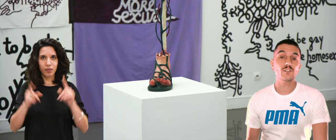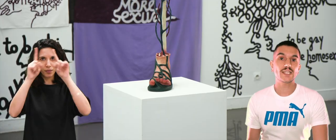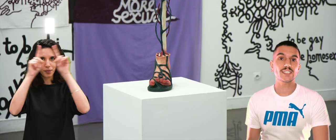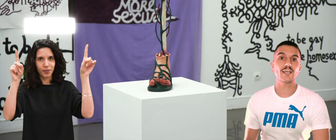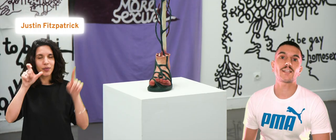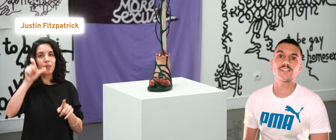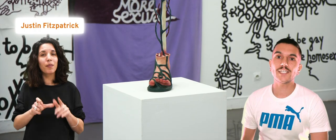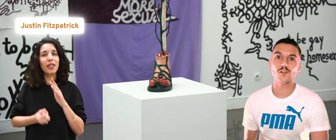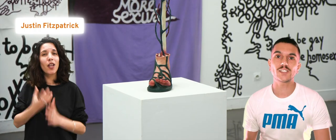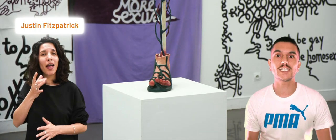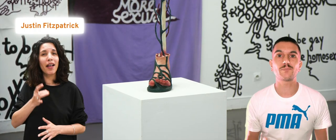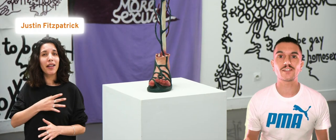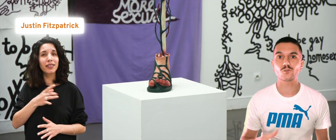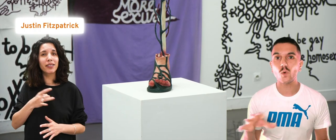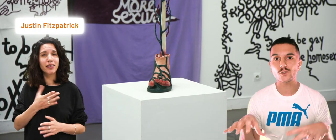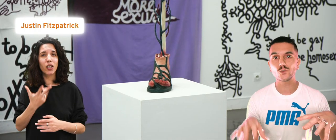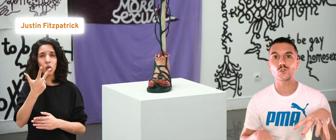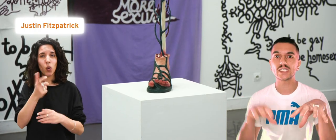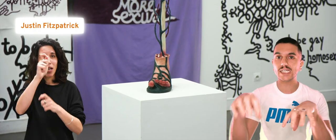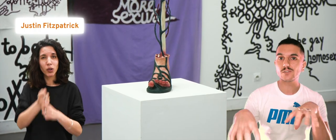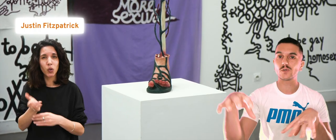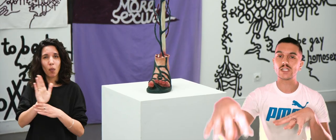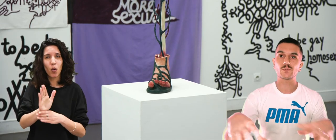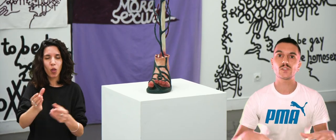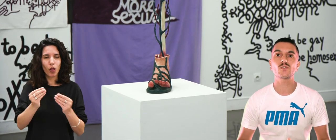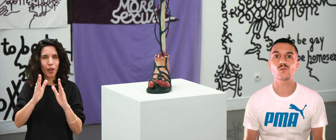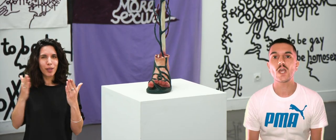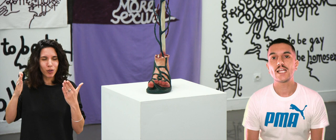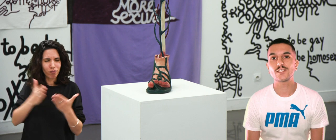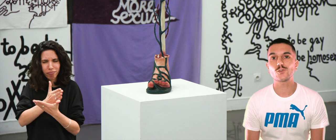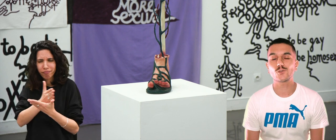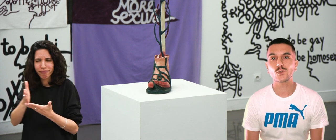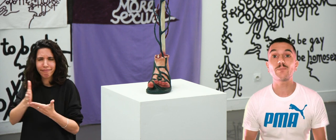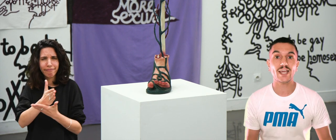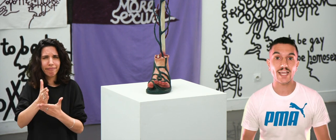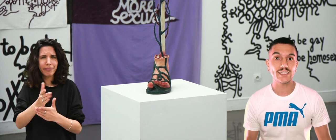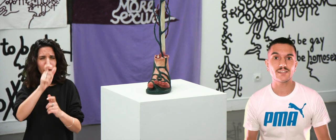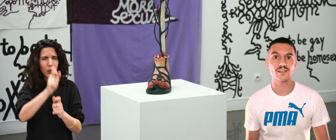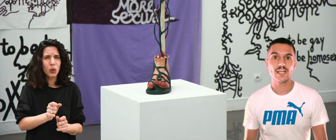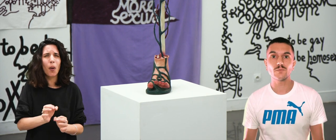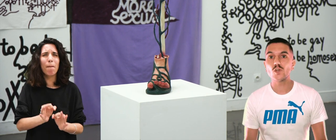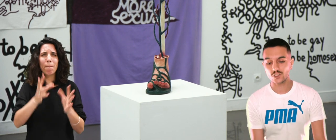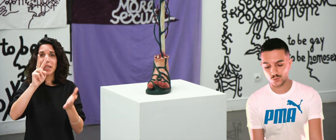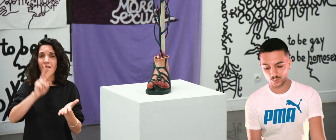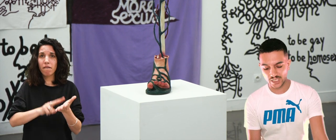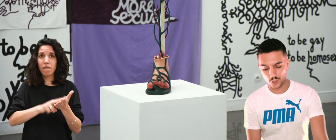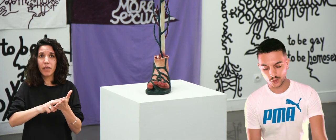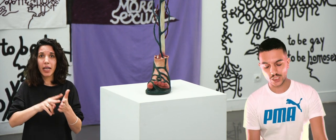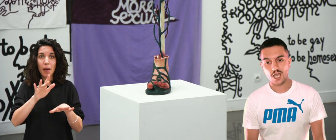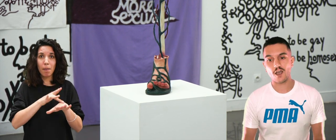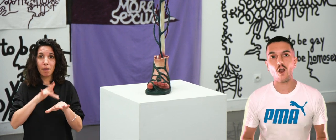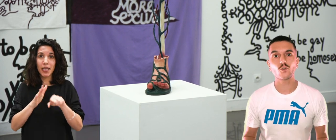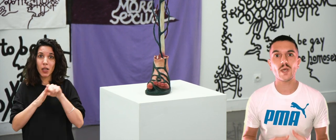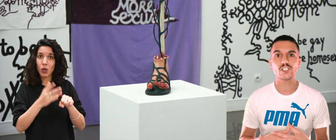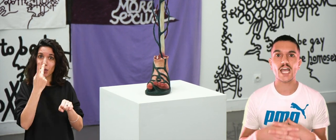Justin Fitzpatrick, un artiste irlandais, qui présente trois sculptures qui rythment l'exposition, des sculptures hyper réalistes, des moulages de son pied